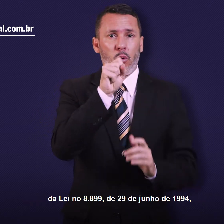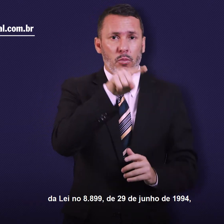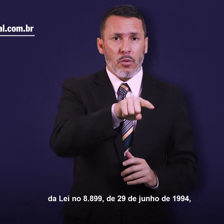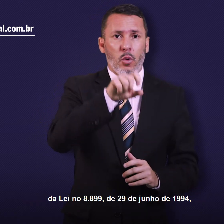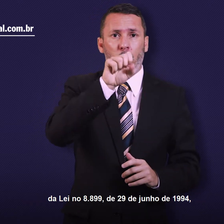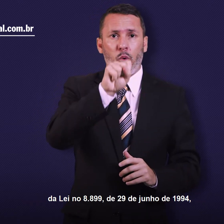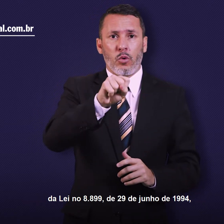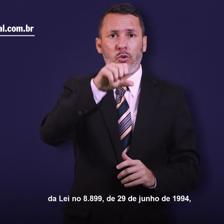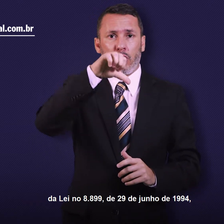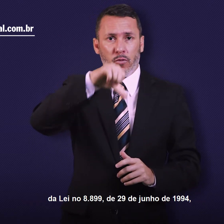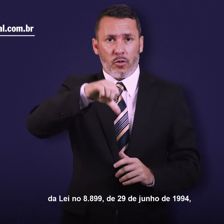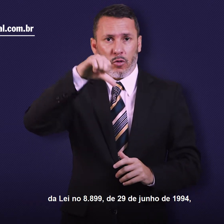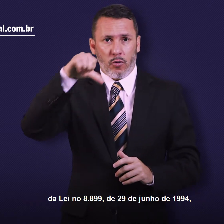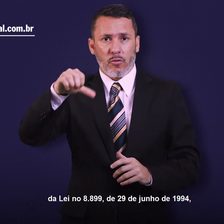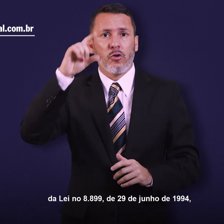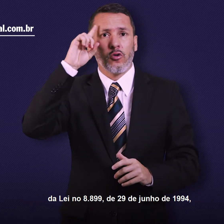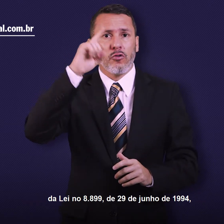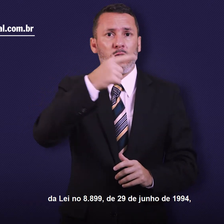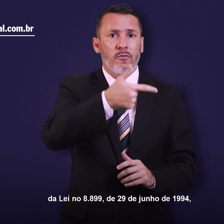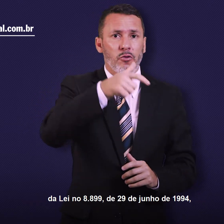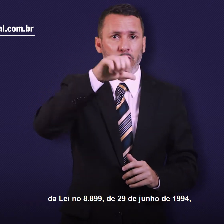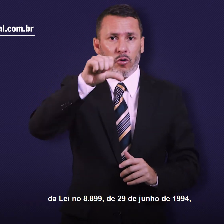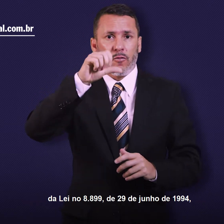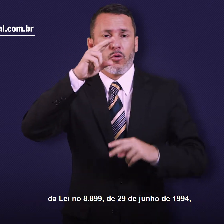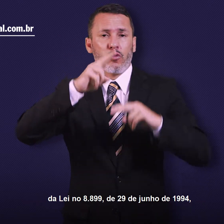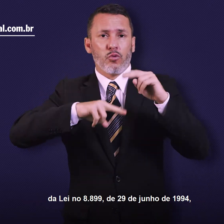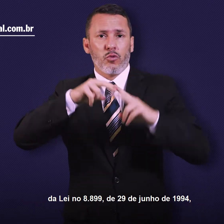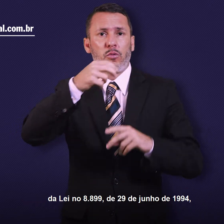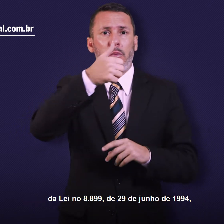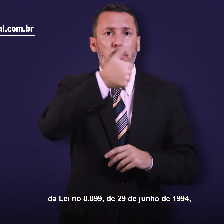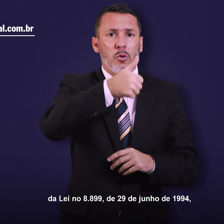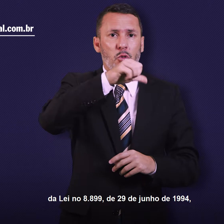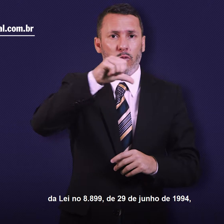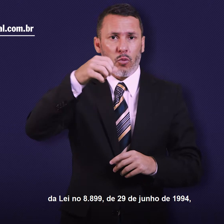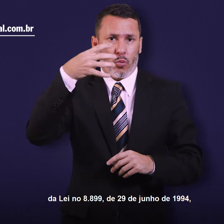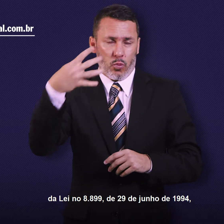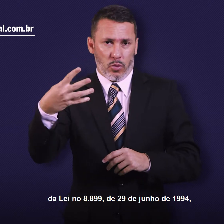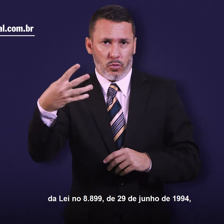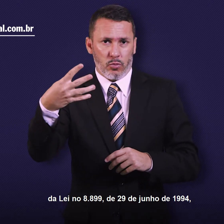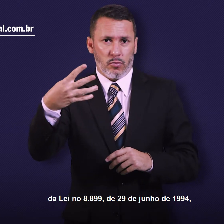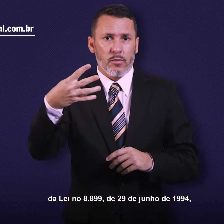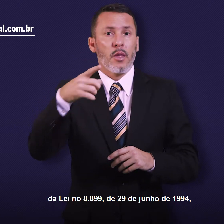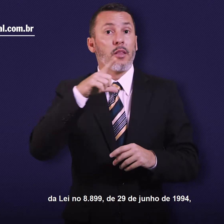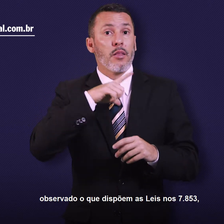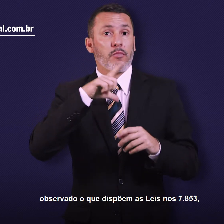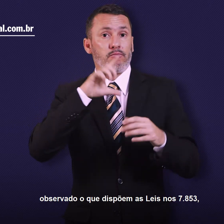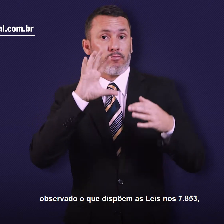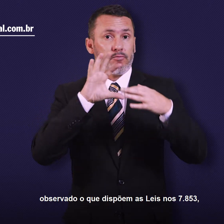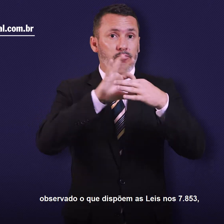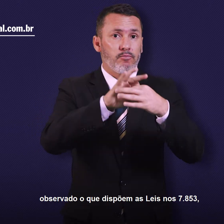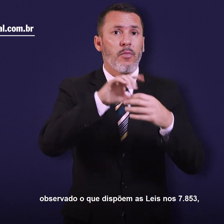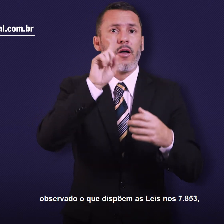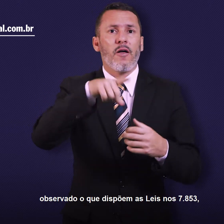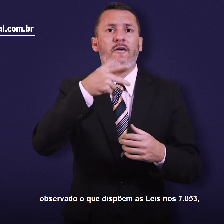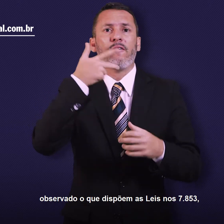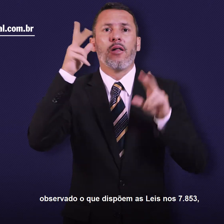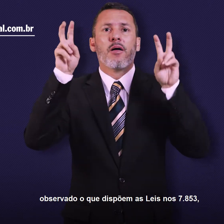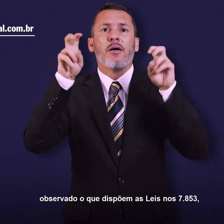.899, de 29 de junho de 1994, observado o que dispõe as